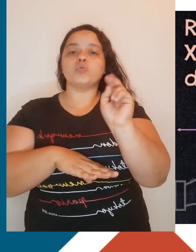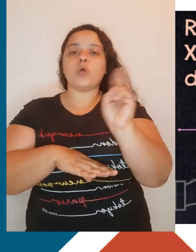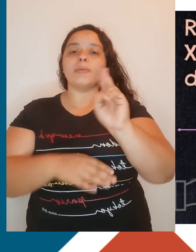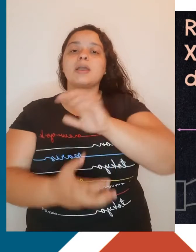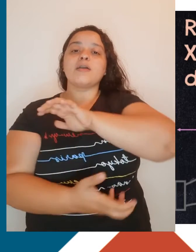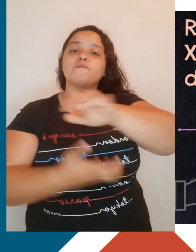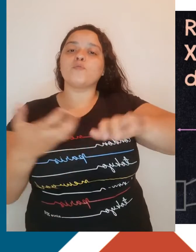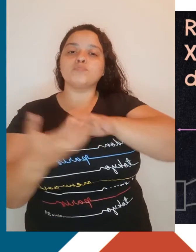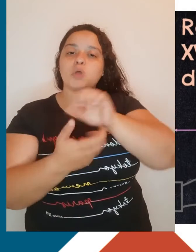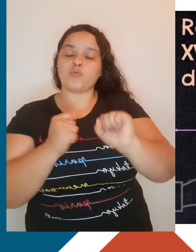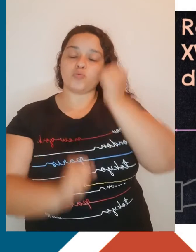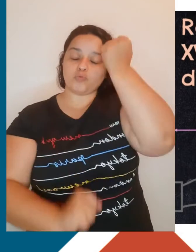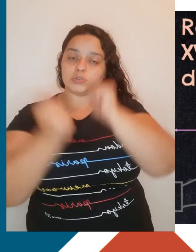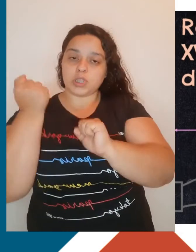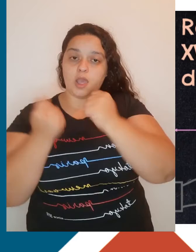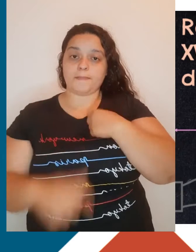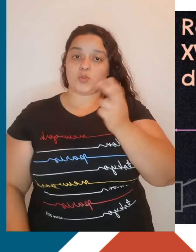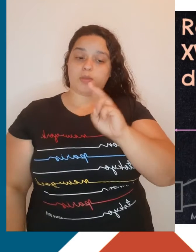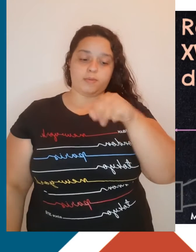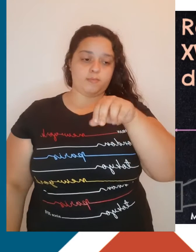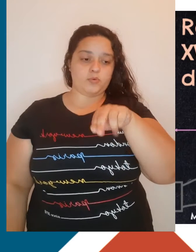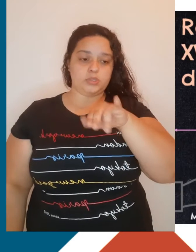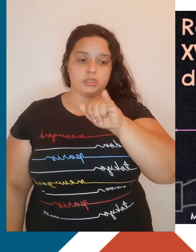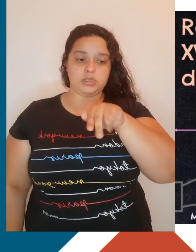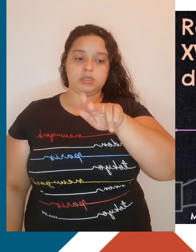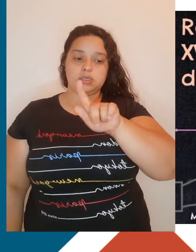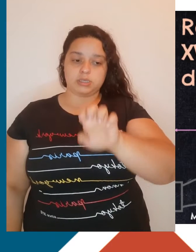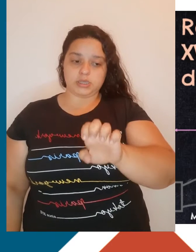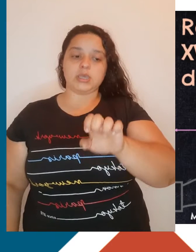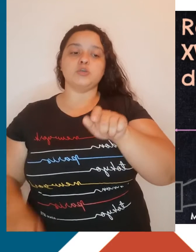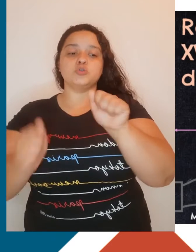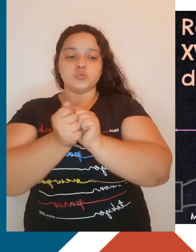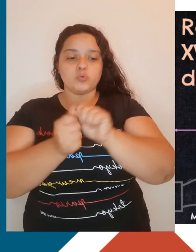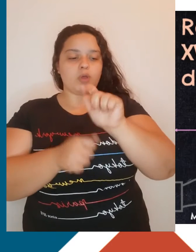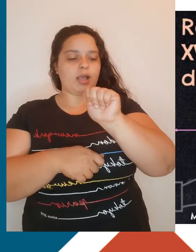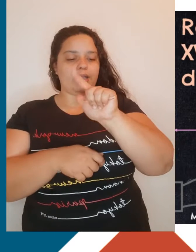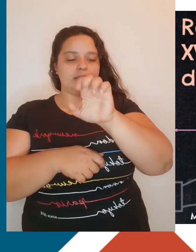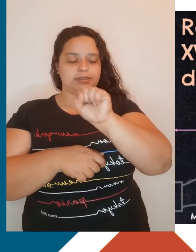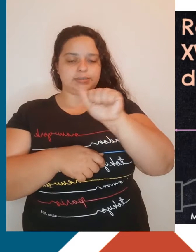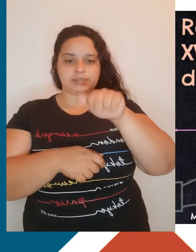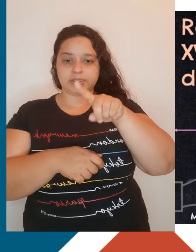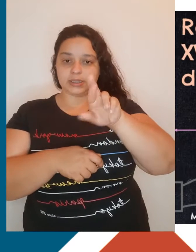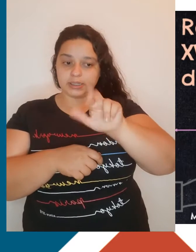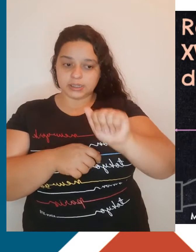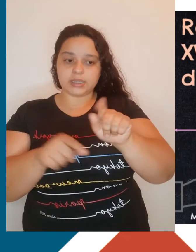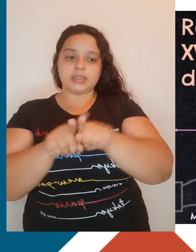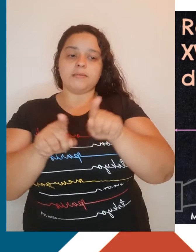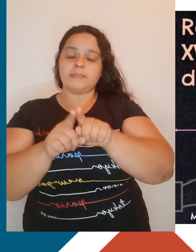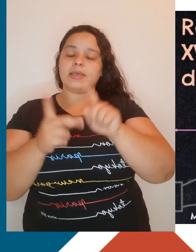Industrial. Eu me chamo Monique e com a coordenadora Alessandra e a mediadora Renata, preparamos essa